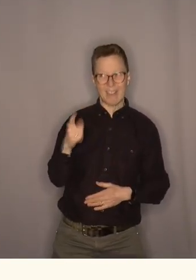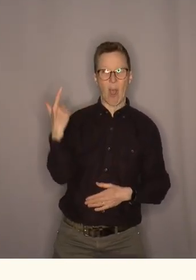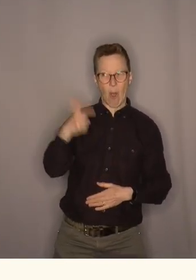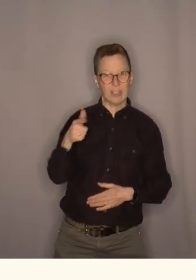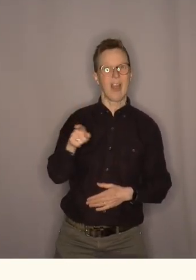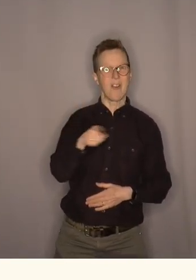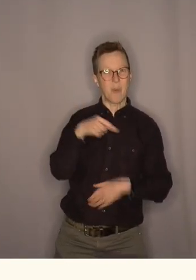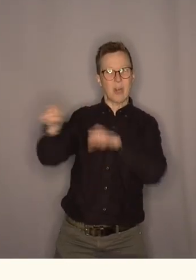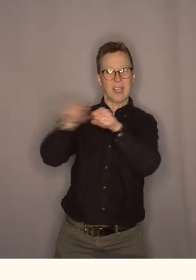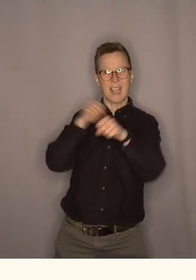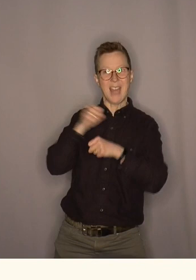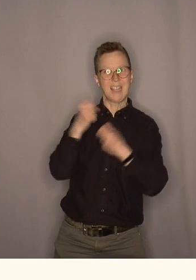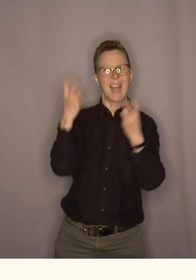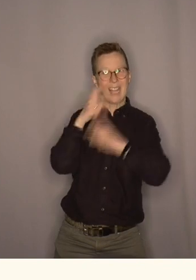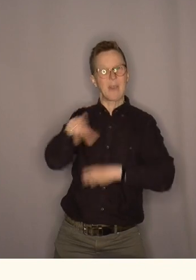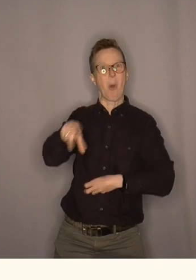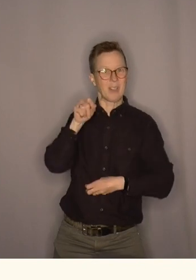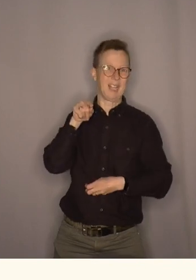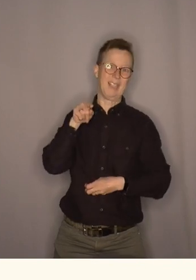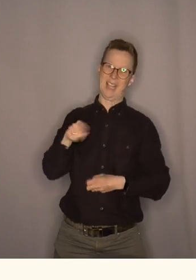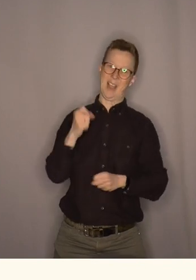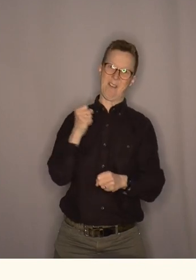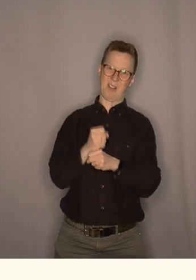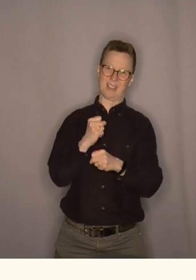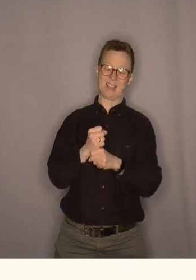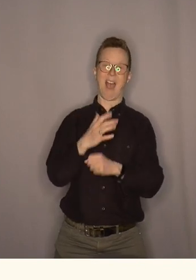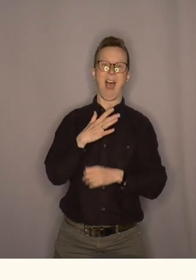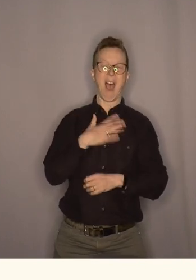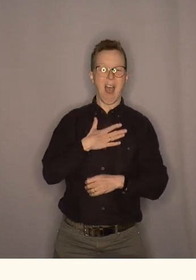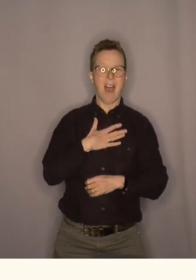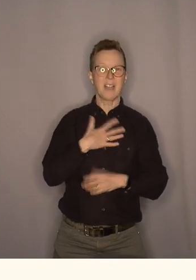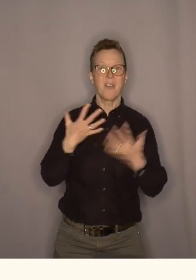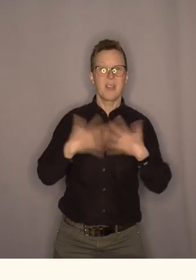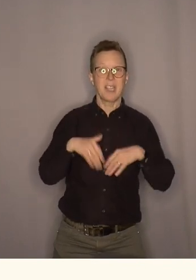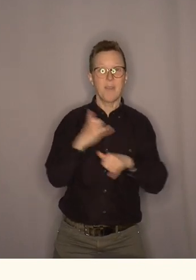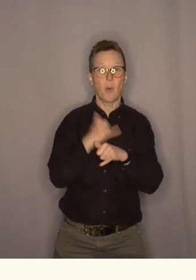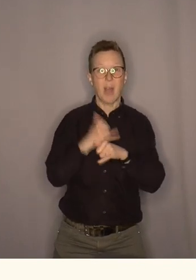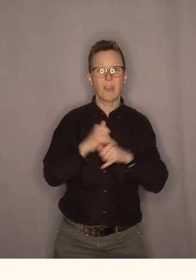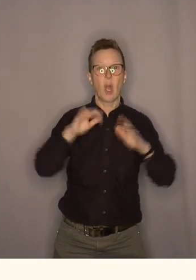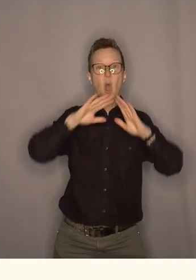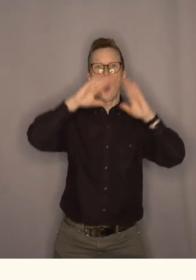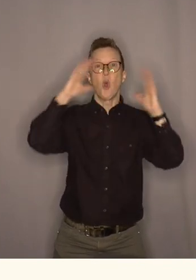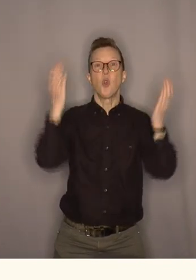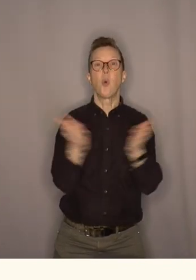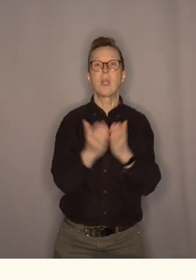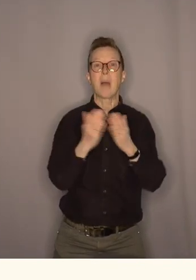som vår regjering finner den har faktisk en avkjølende effekt på jordkloden.